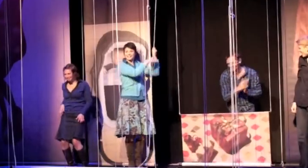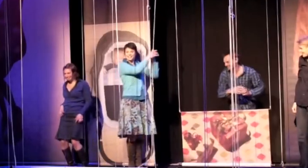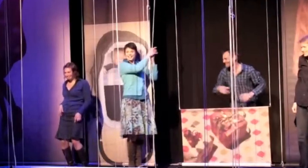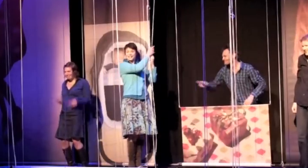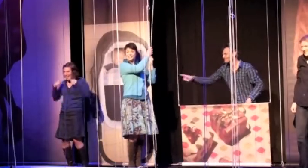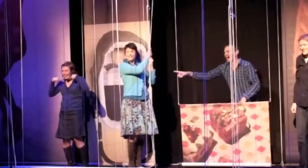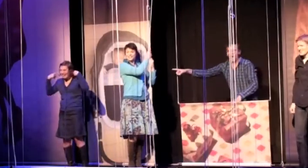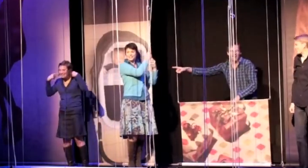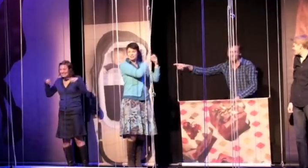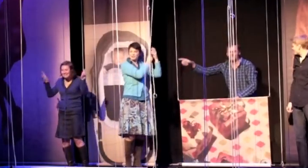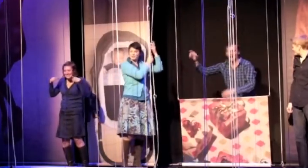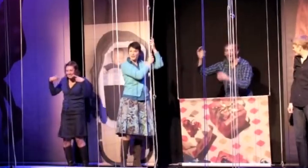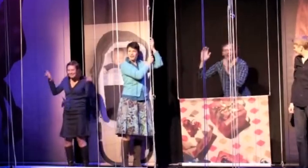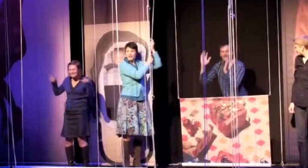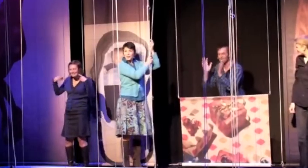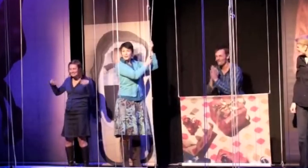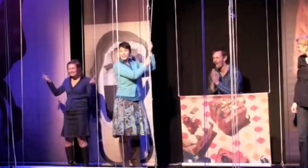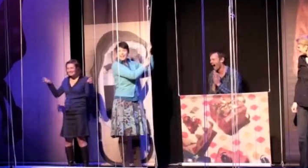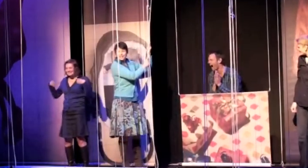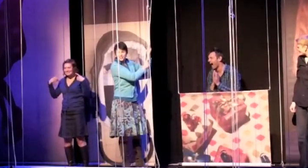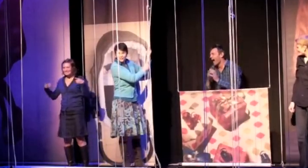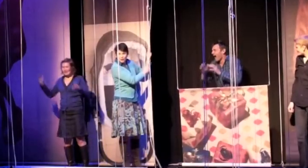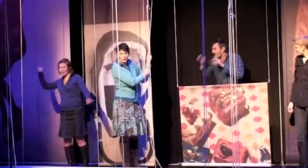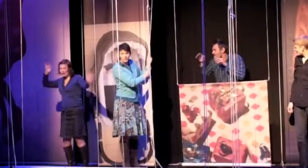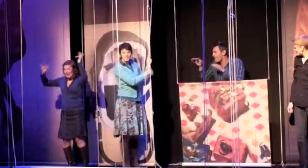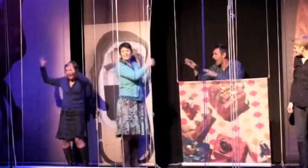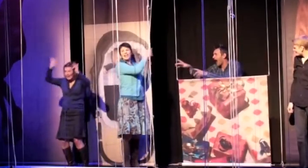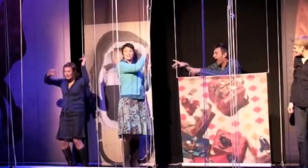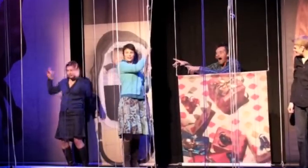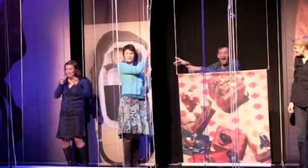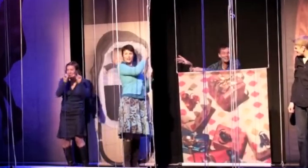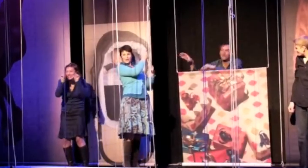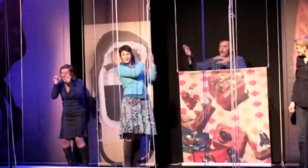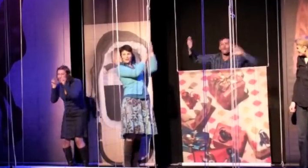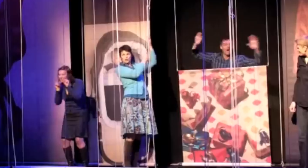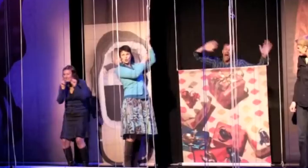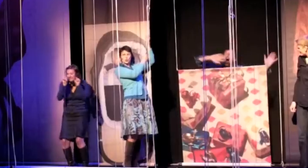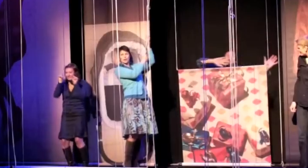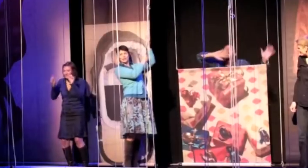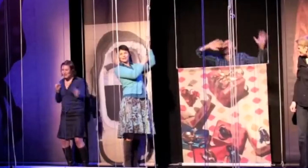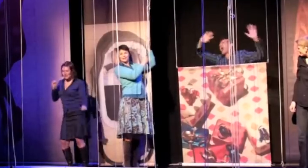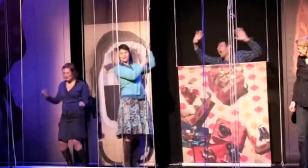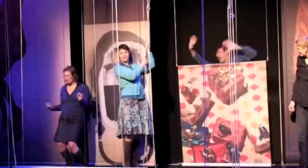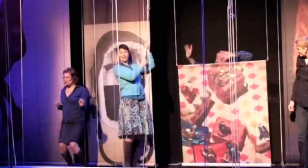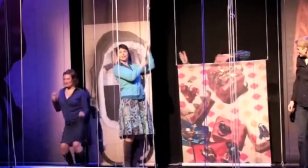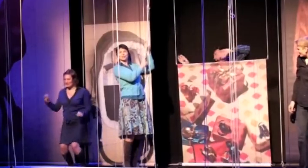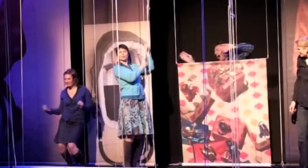en het zingt. Het klatert, het snatert, het zwingt en het